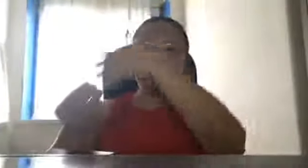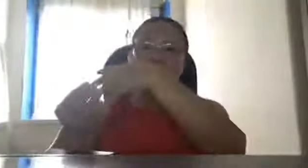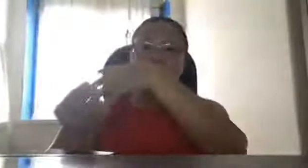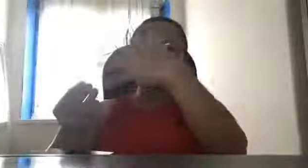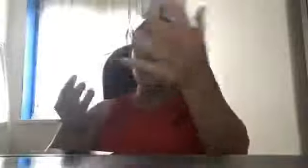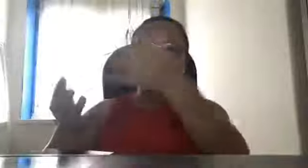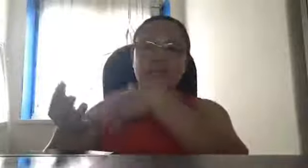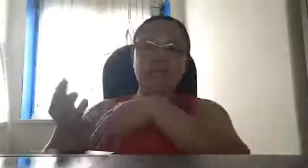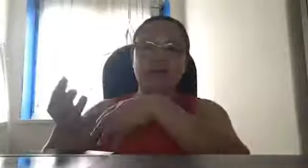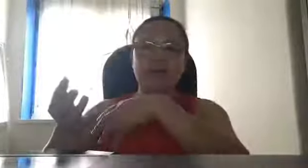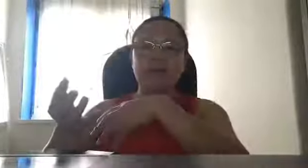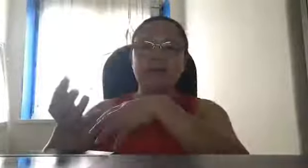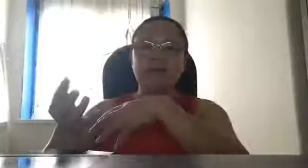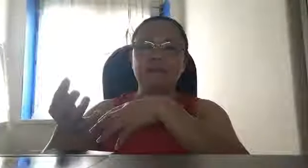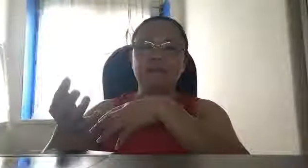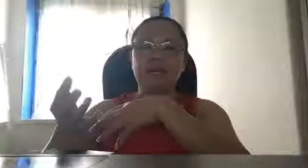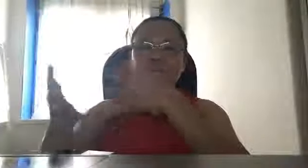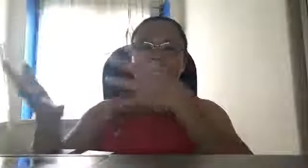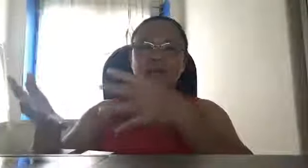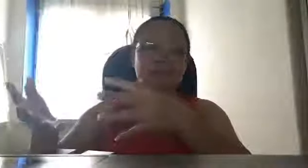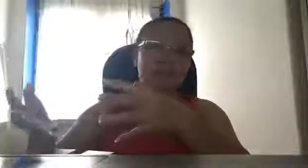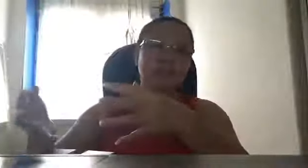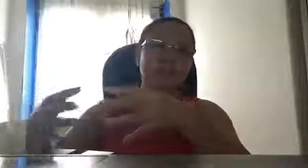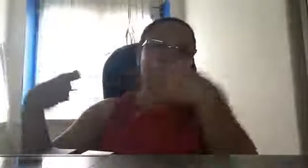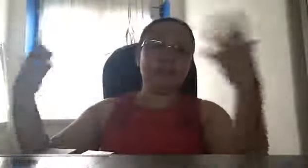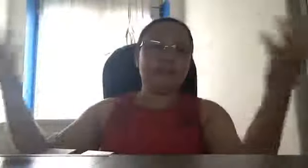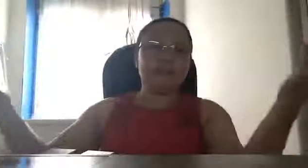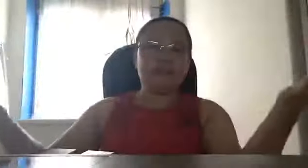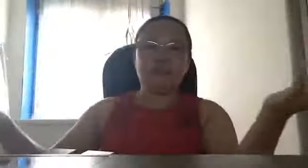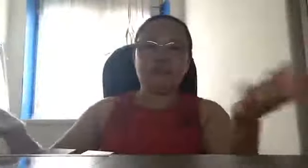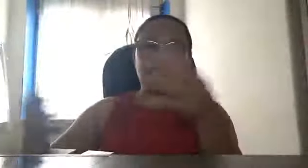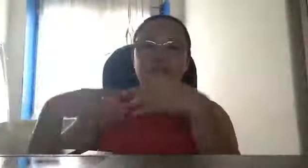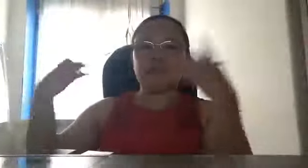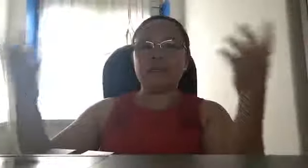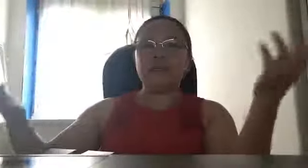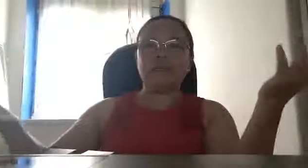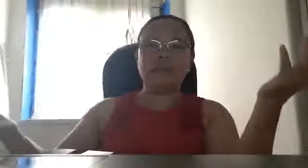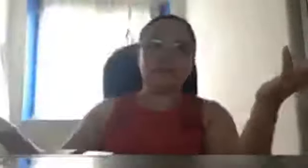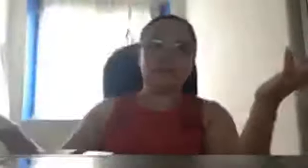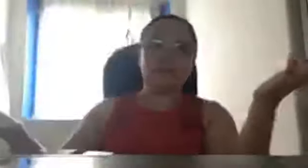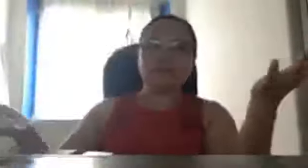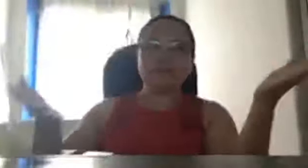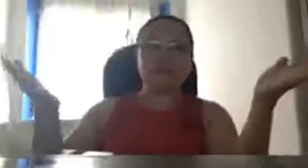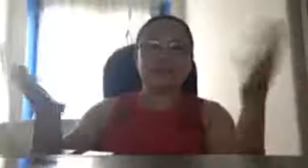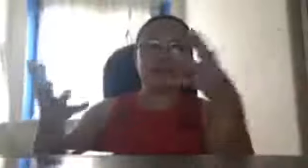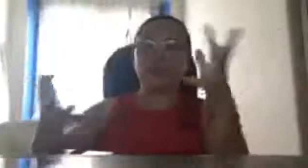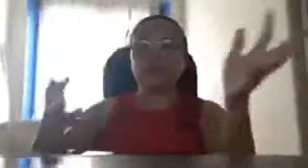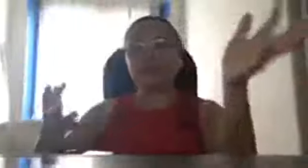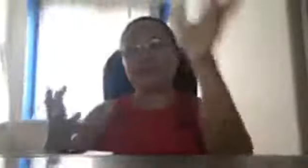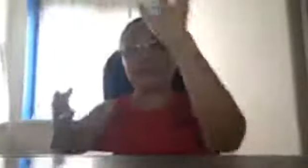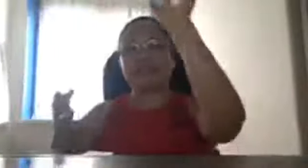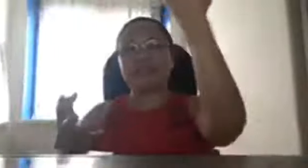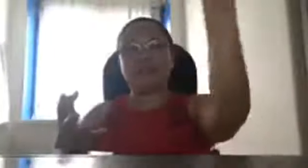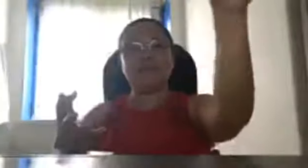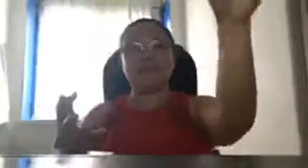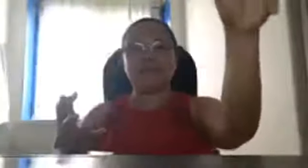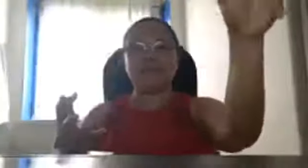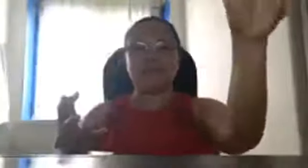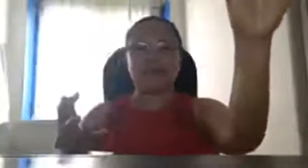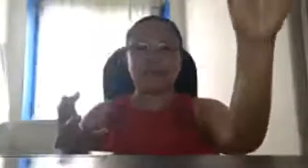Manila ang mga saging kamote pinya kung ano-ano mang tinanim ng mga